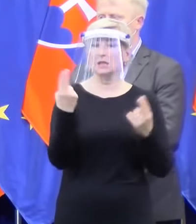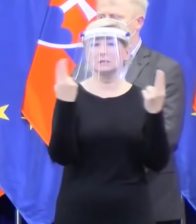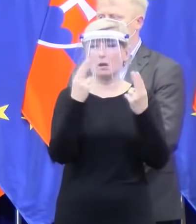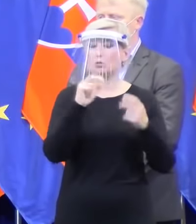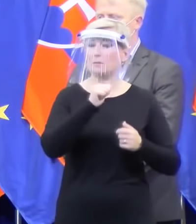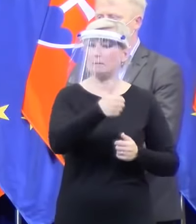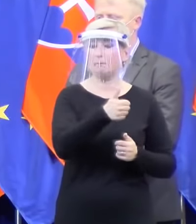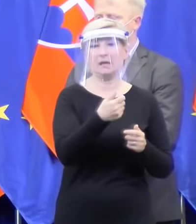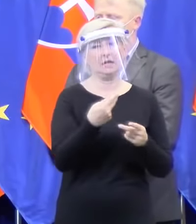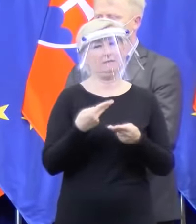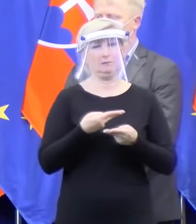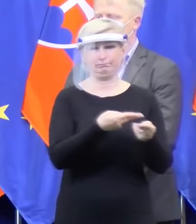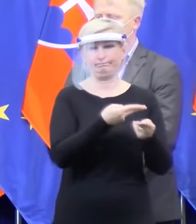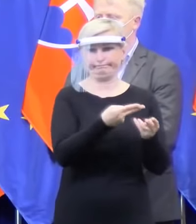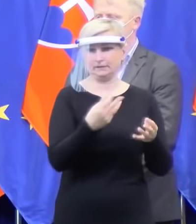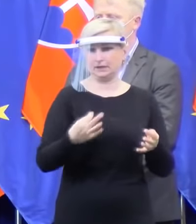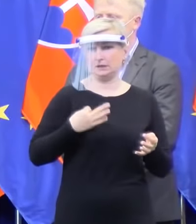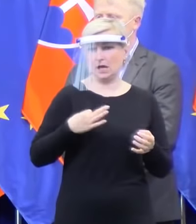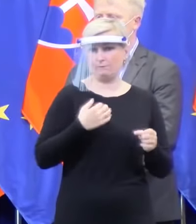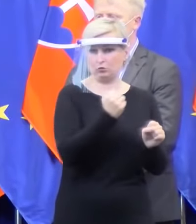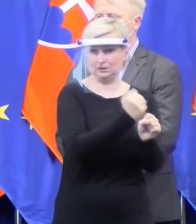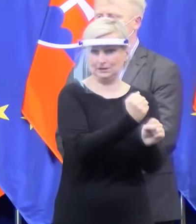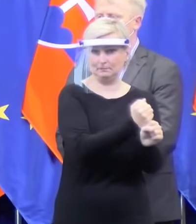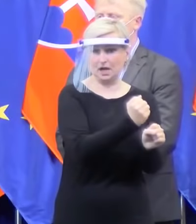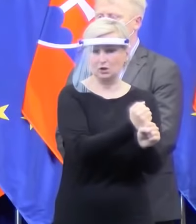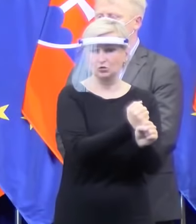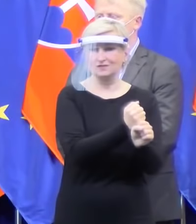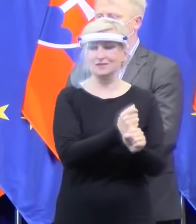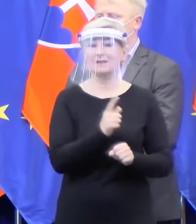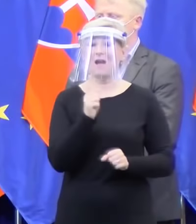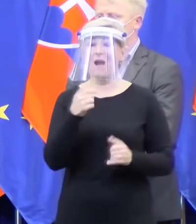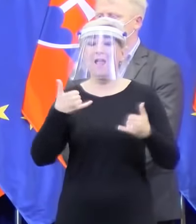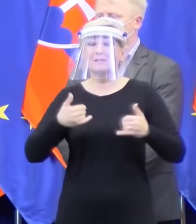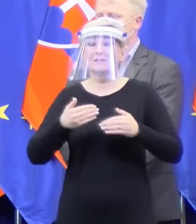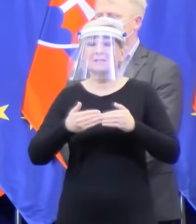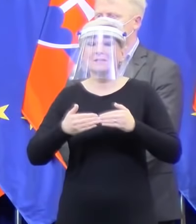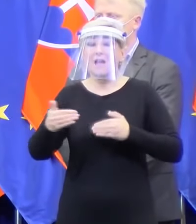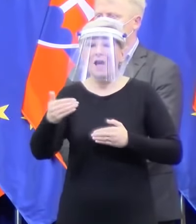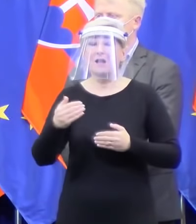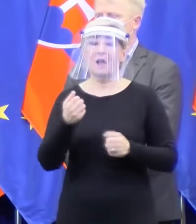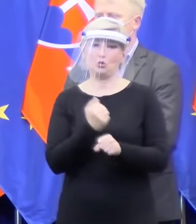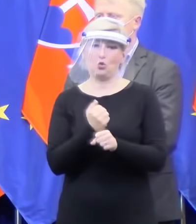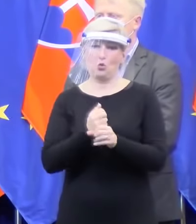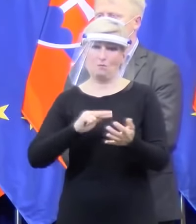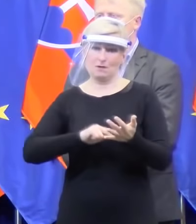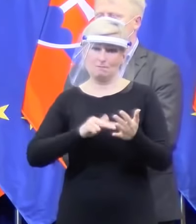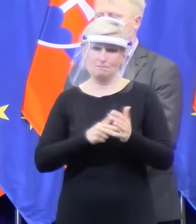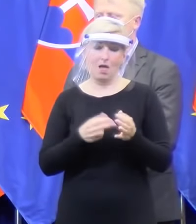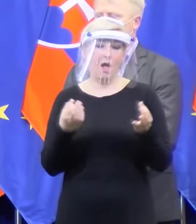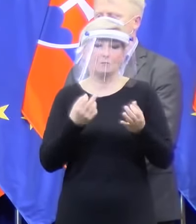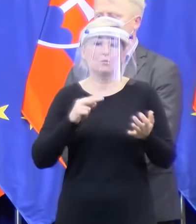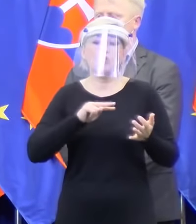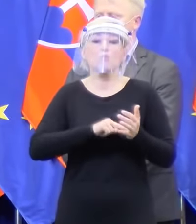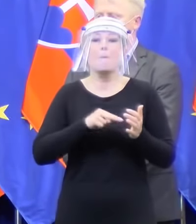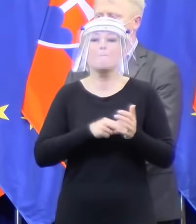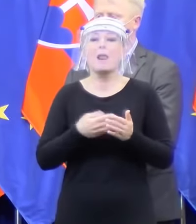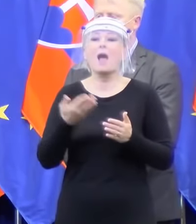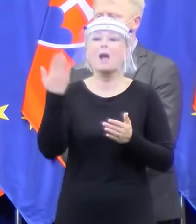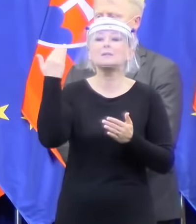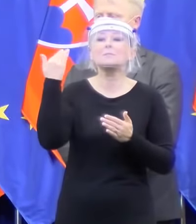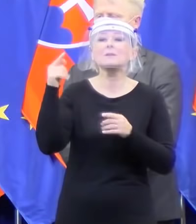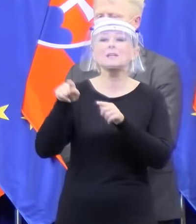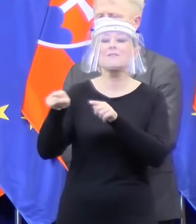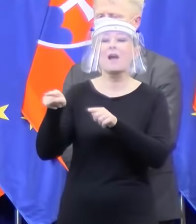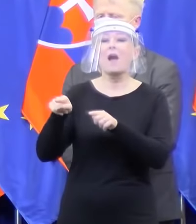robíme, vytvárame plán vzhľadom na to, že sme ho nenašli. Prioritne ďalšie povolania tých ľudí z prvej línii, aby